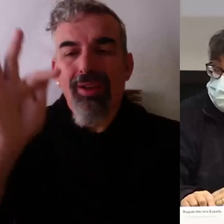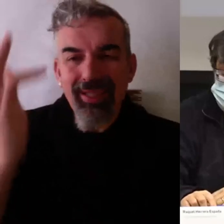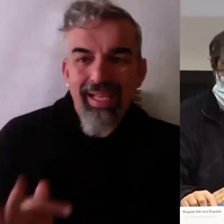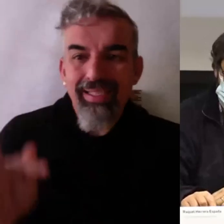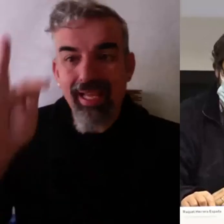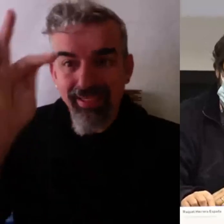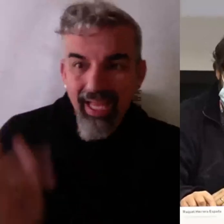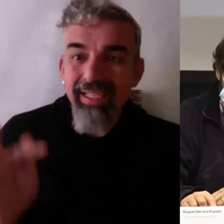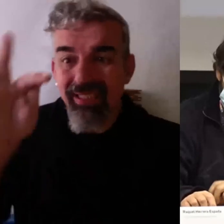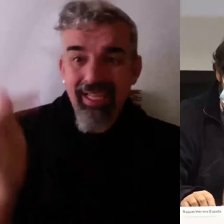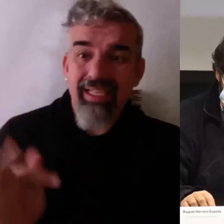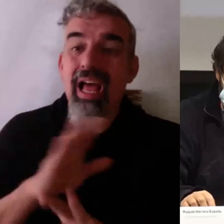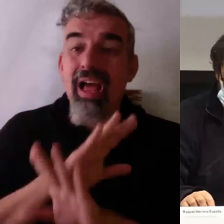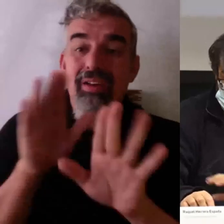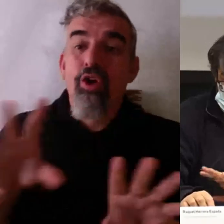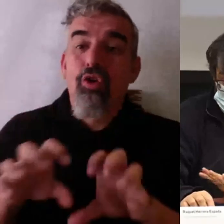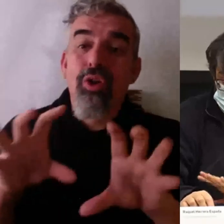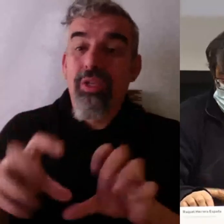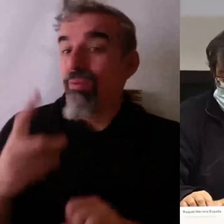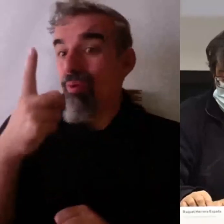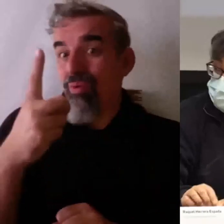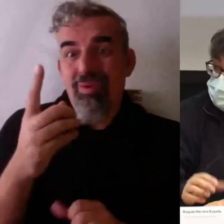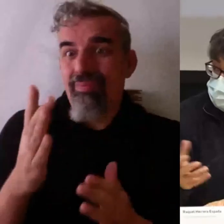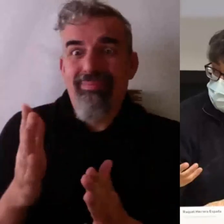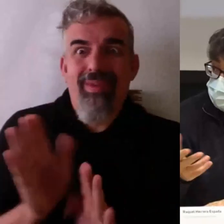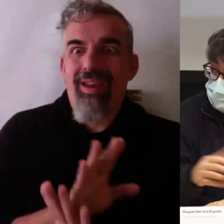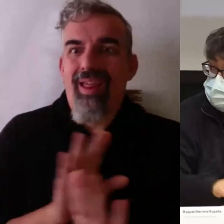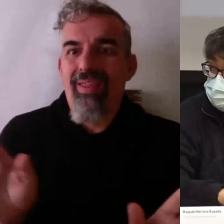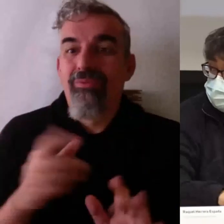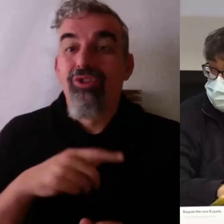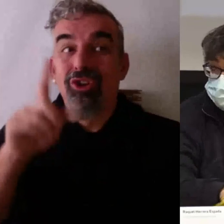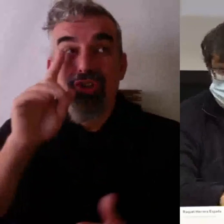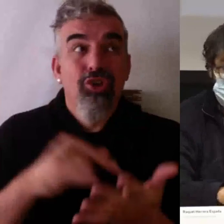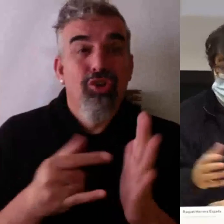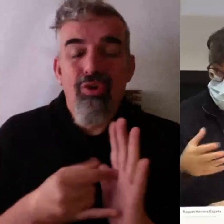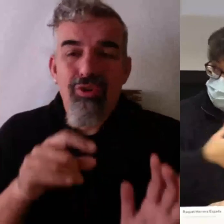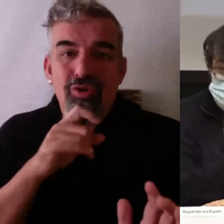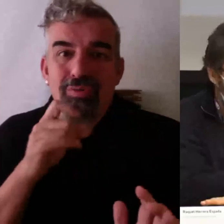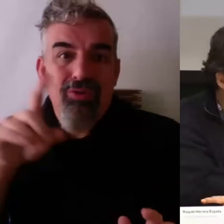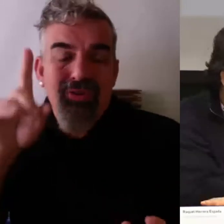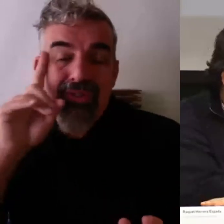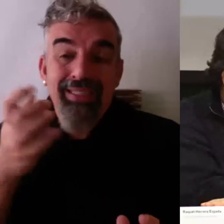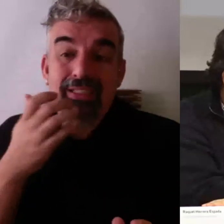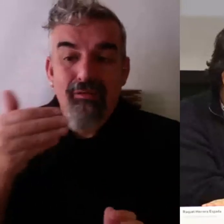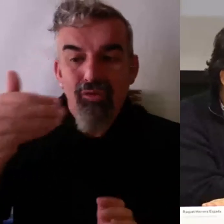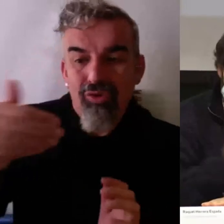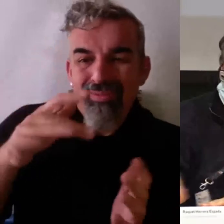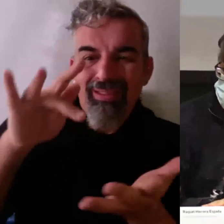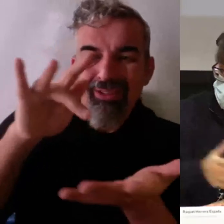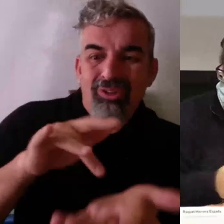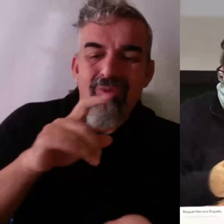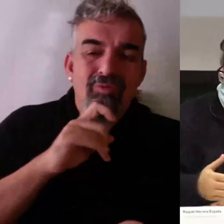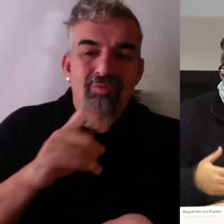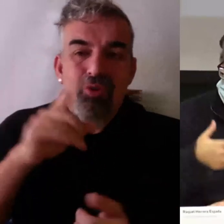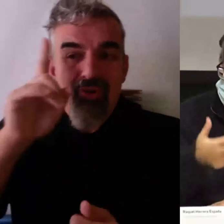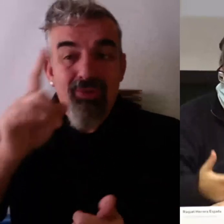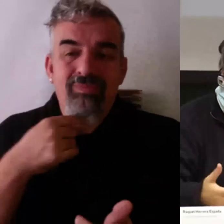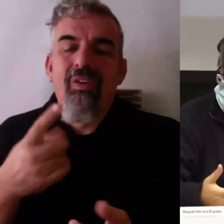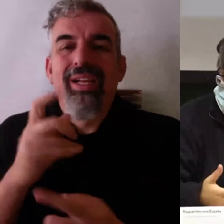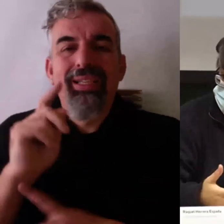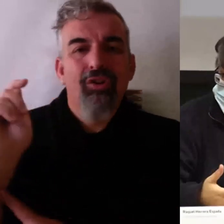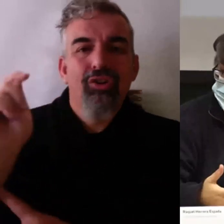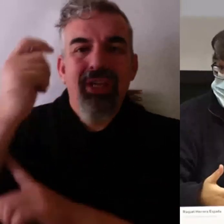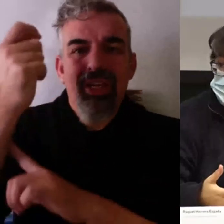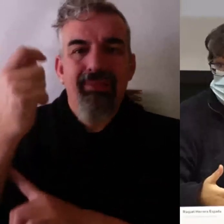esa parte cognitiva. No sé muy bien cómo se puede solucionar si no es... Pues si hay terminación vaya en ese sentido. Es decir, conseguir esa parte